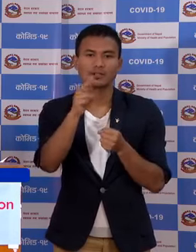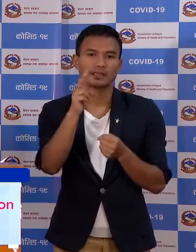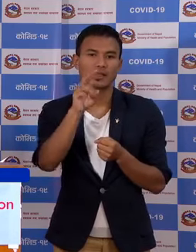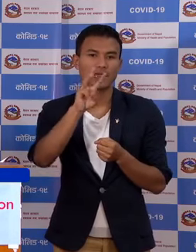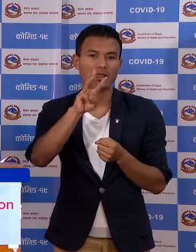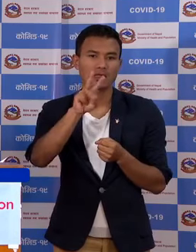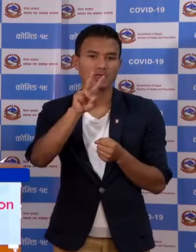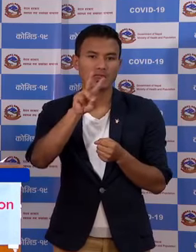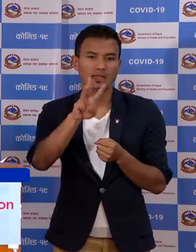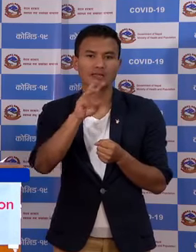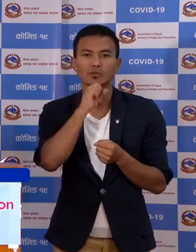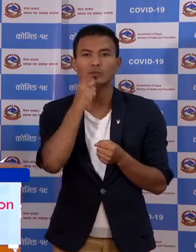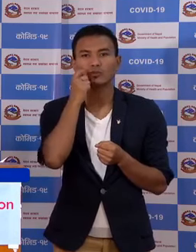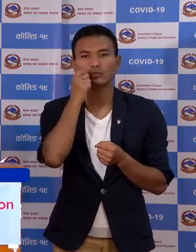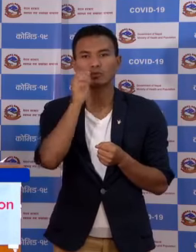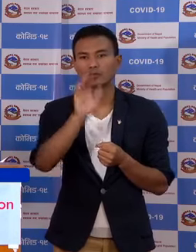वर्षा को पूरूस उनुच